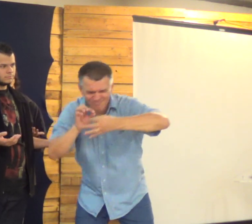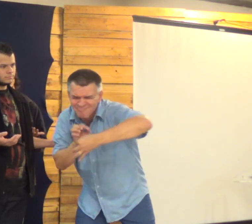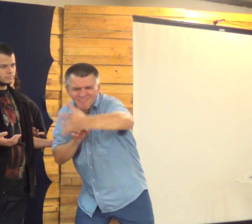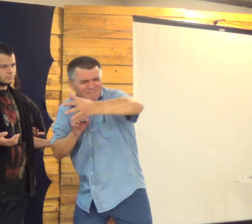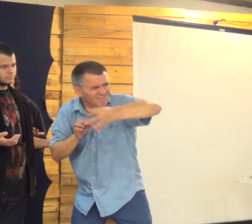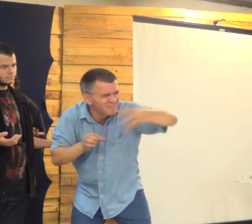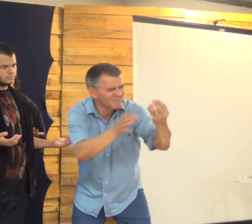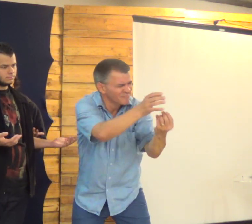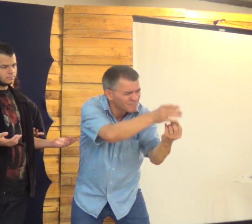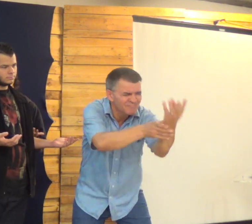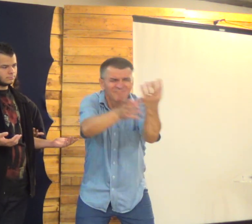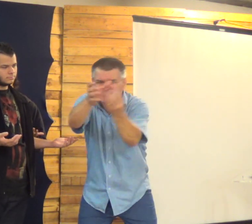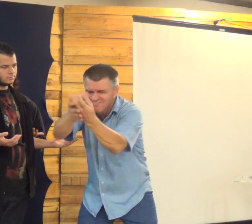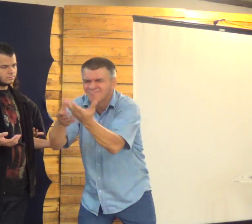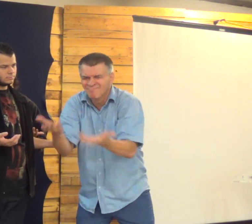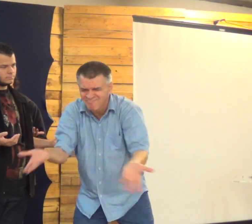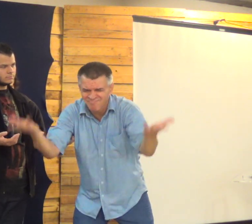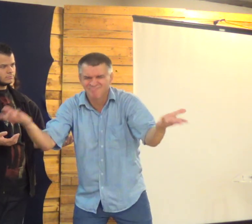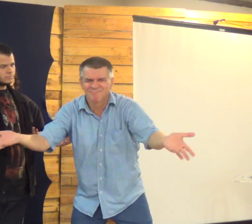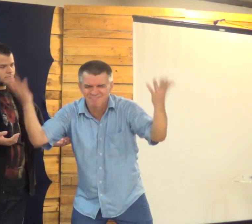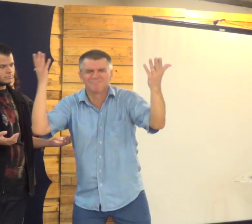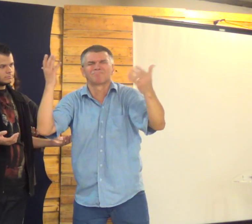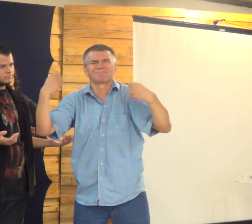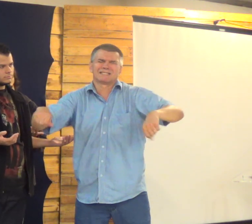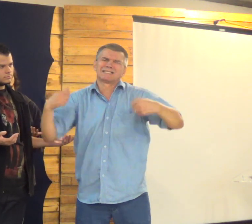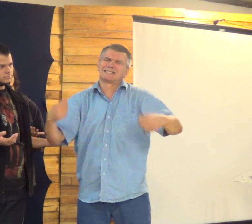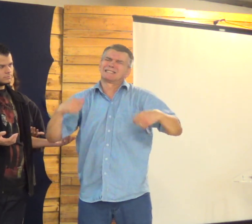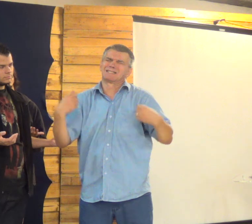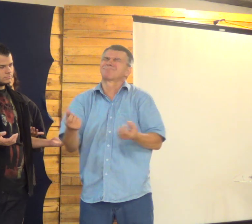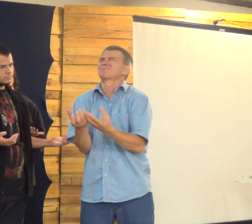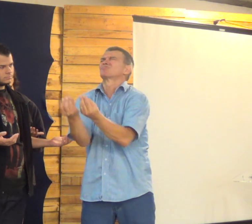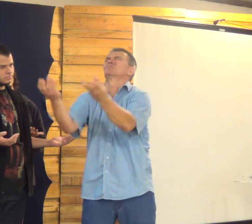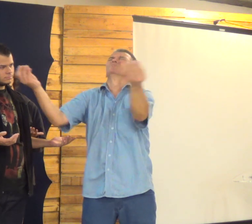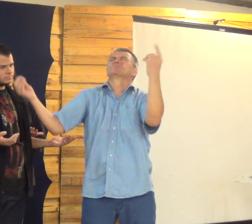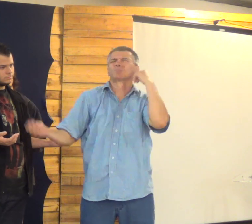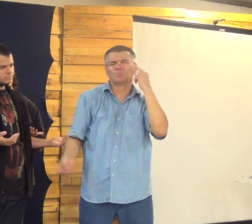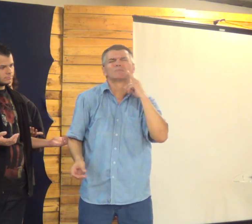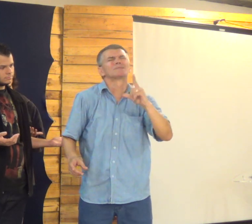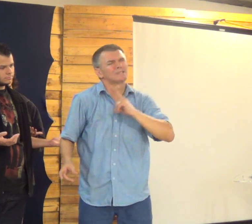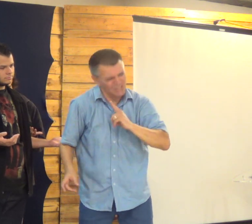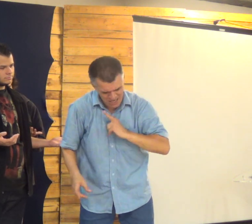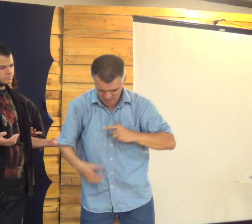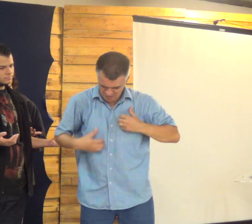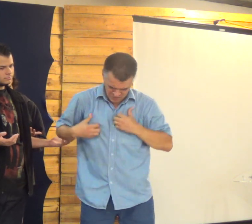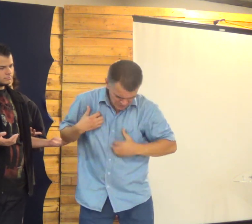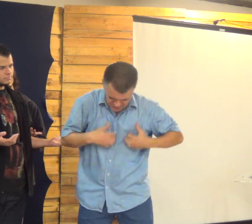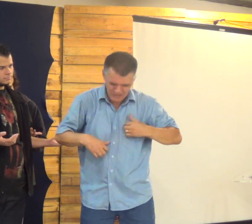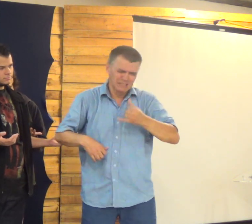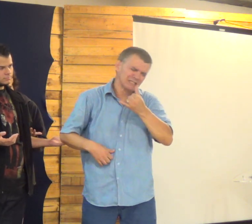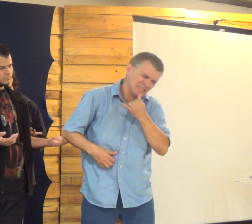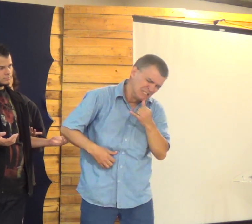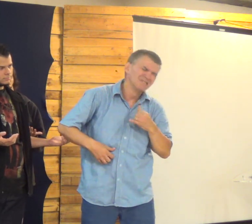Esses frutos Que eles produzem São a palavra de Deus São A tua palavra